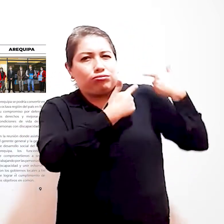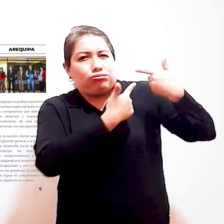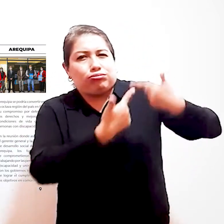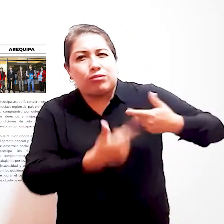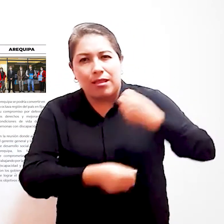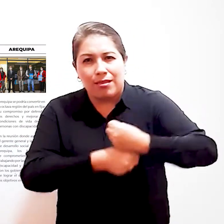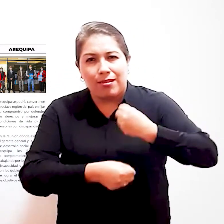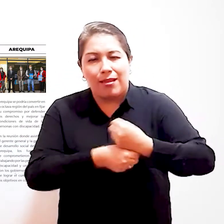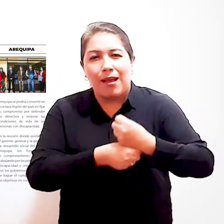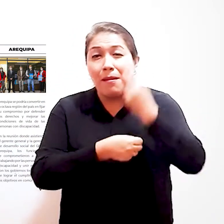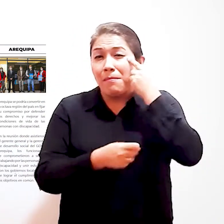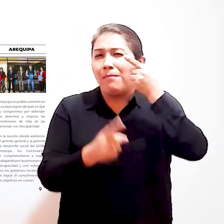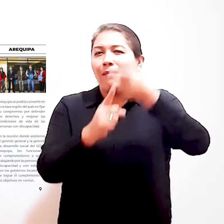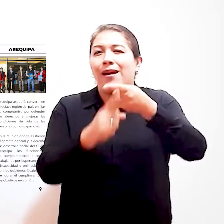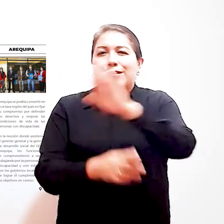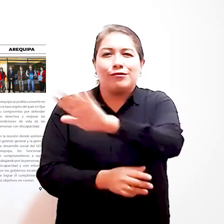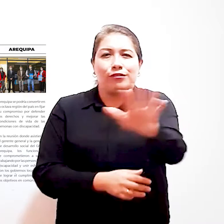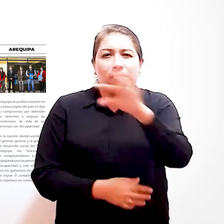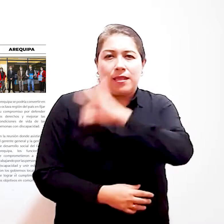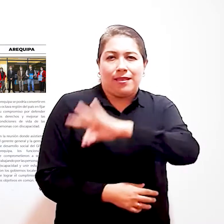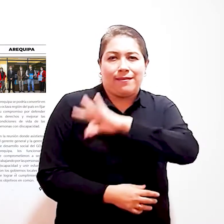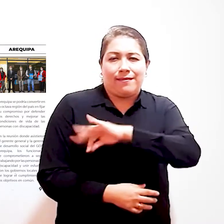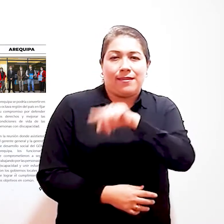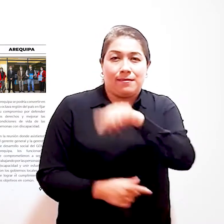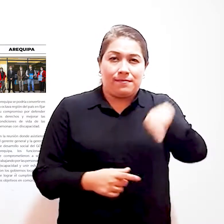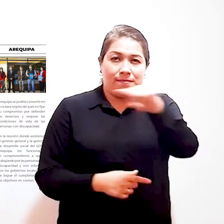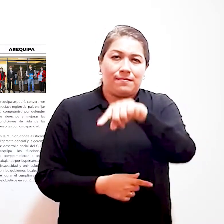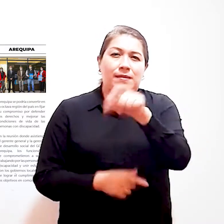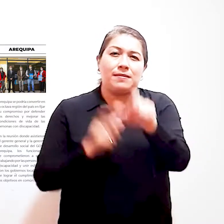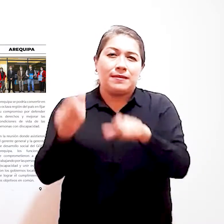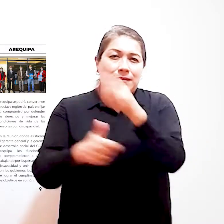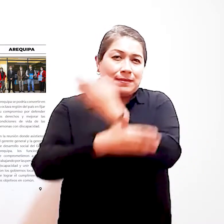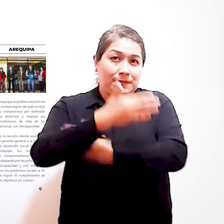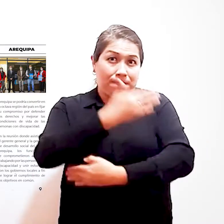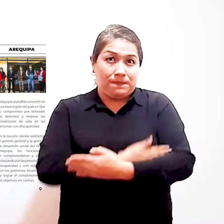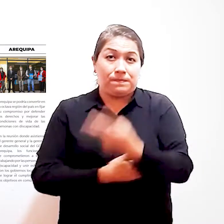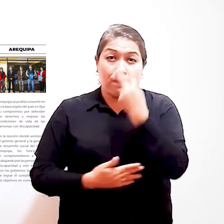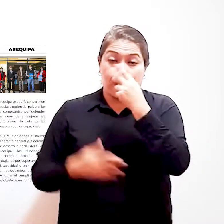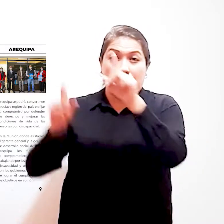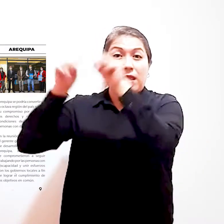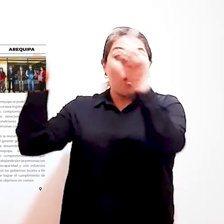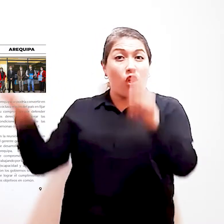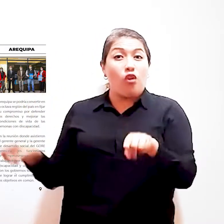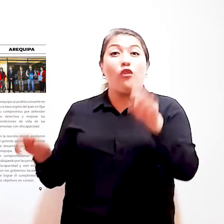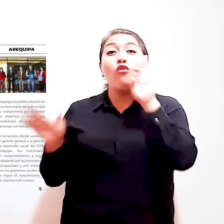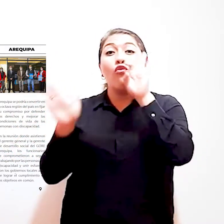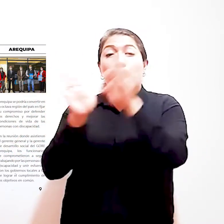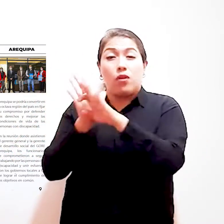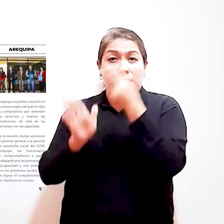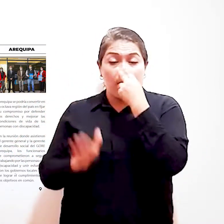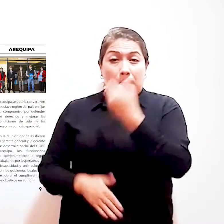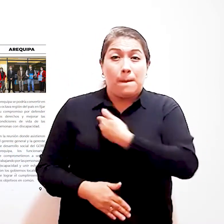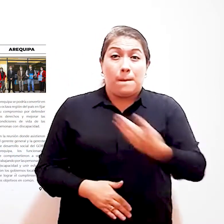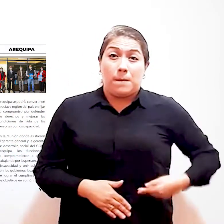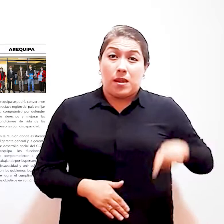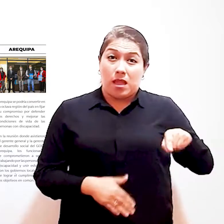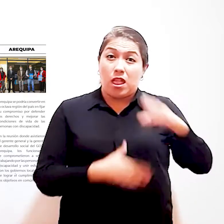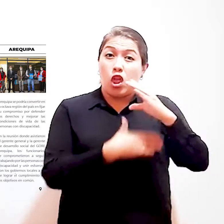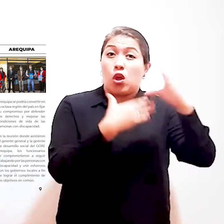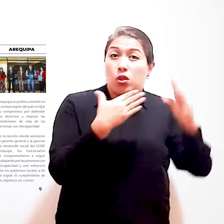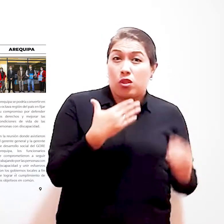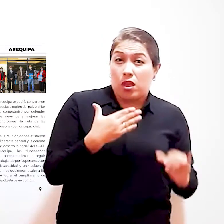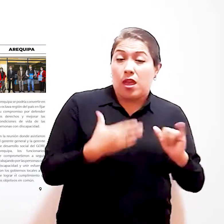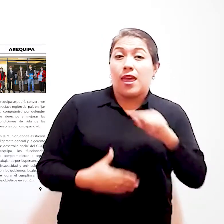trabajo que vienen desarrollando en beneficio de las personas con discapacidad de la región En imagen, el presidente del